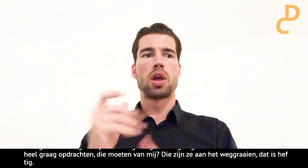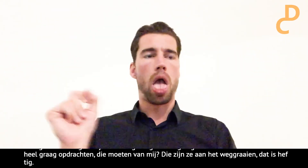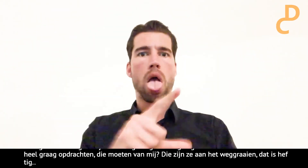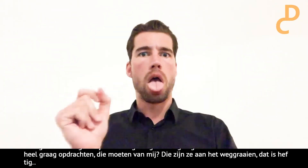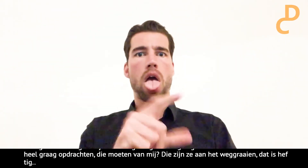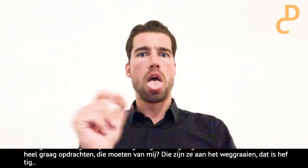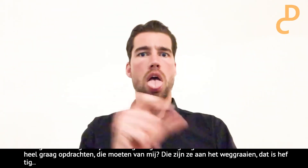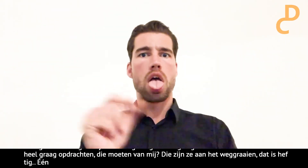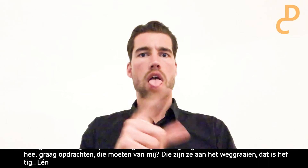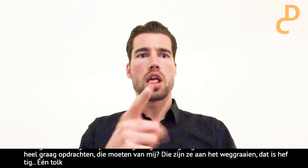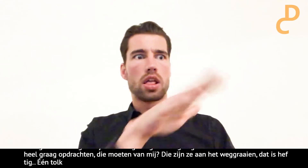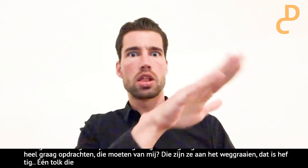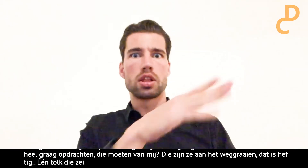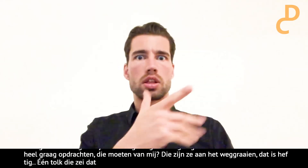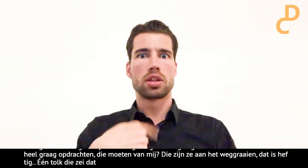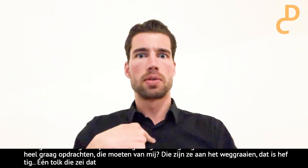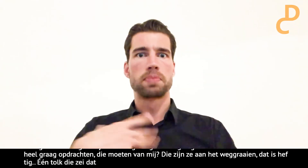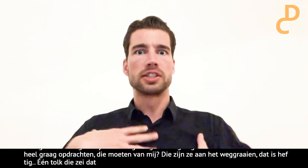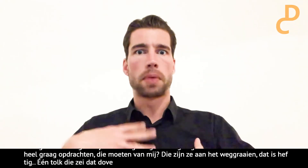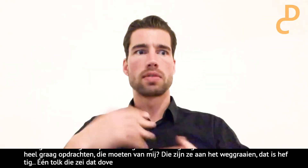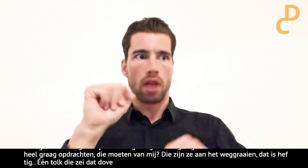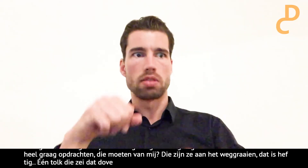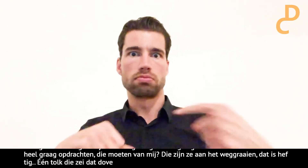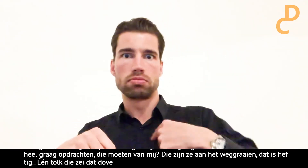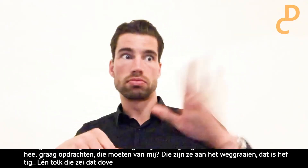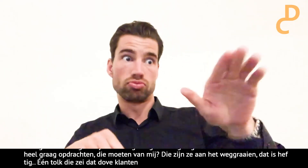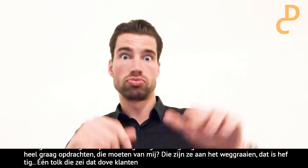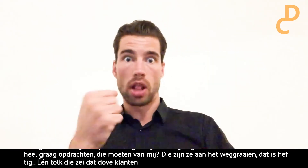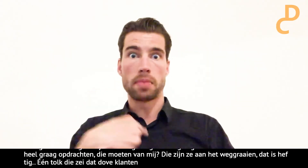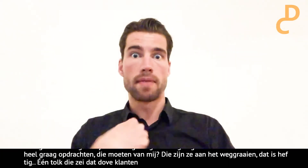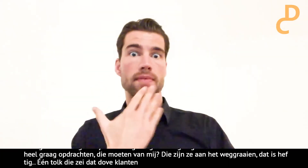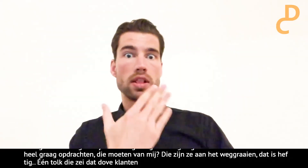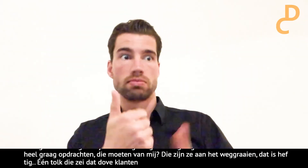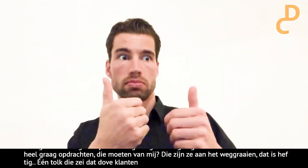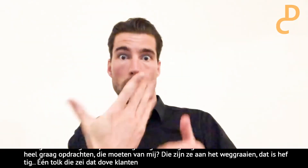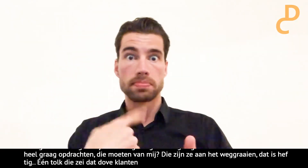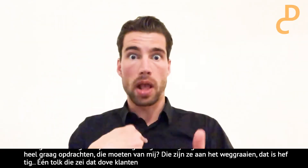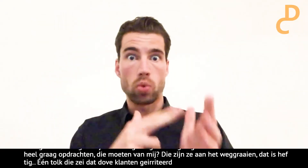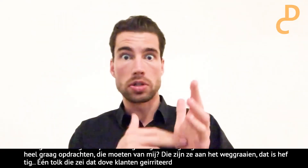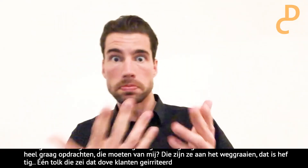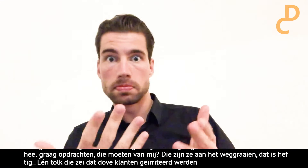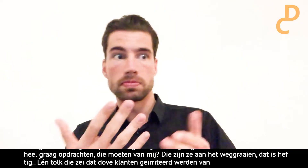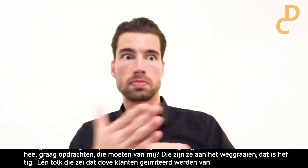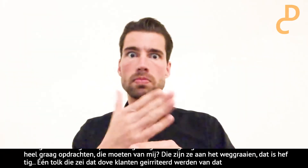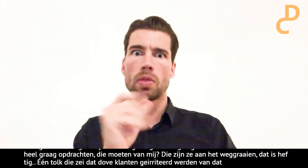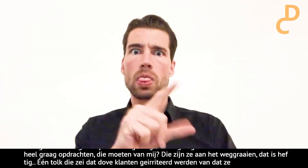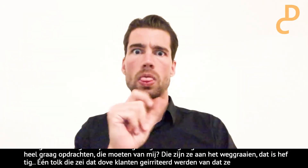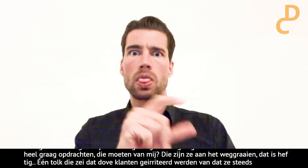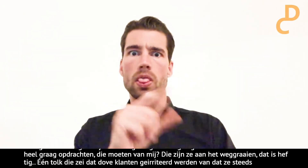geïrriteerd door raakten. Dat tolken ze voortdurend aan het bestoken waren met, hey, hallo, ik ben beschikbaar. Kom maar, ik ben beschikbaar. Vraag mij maar. Heb je misschien een tolk